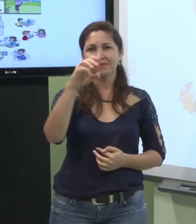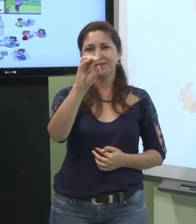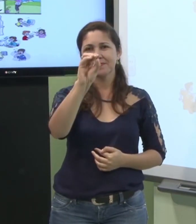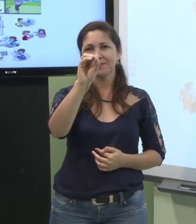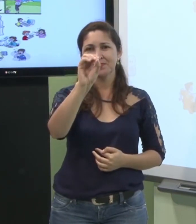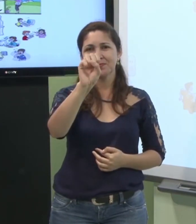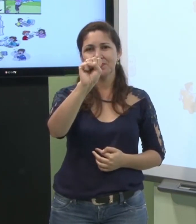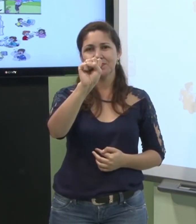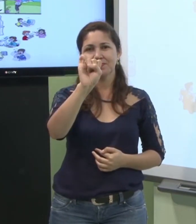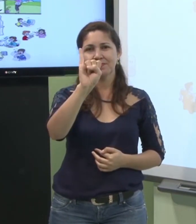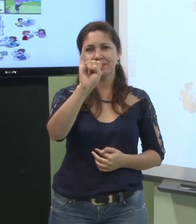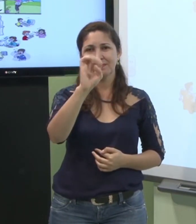nesse aspecto.